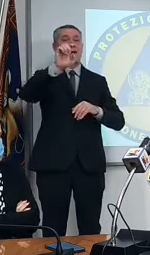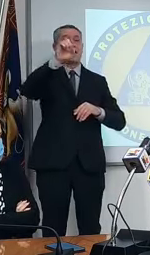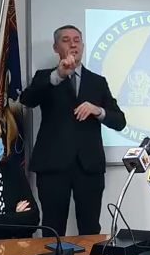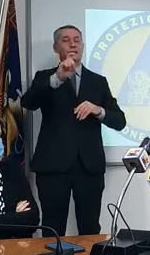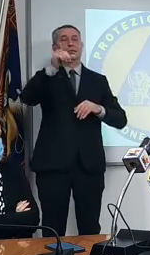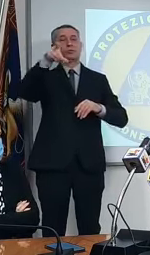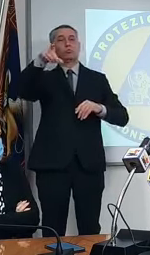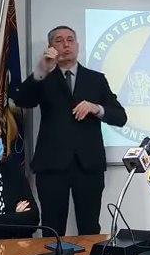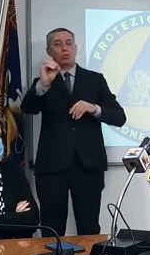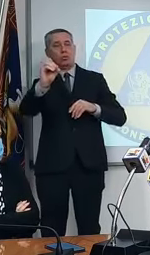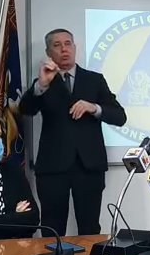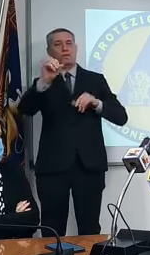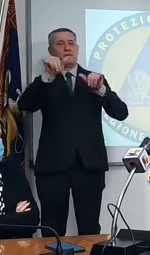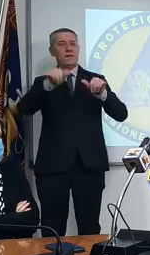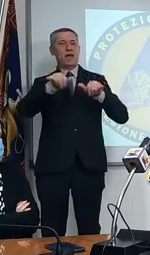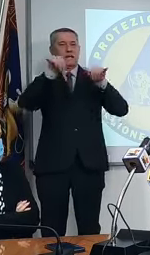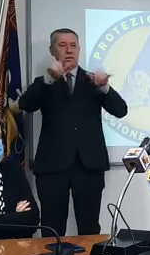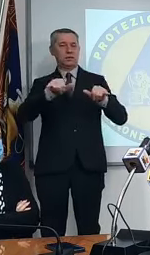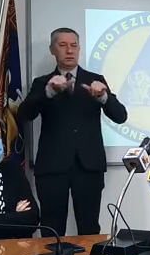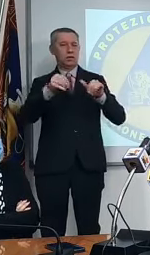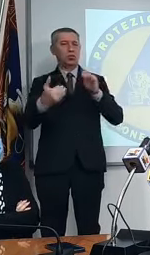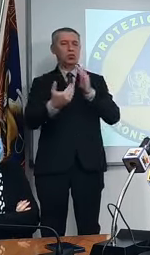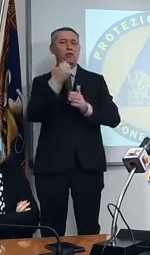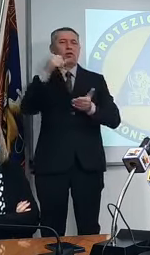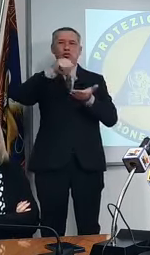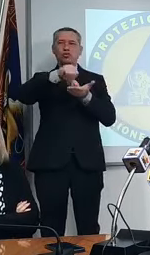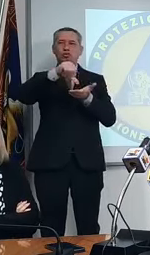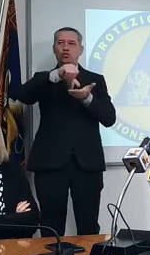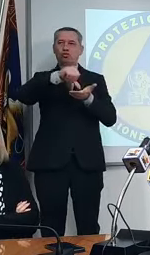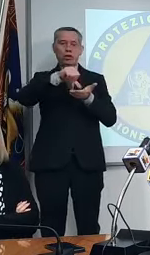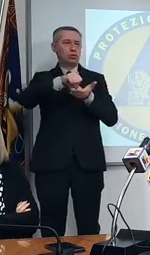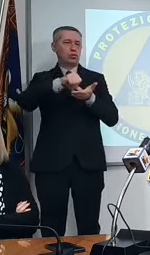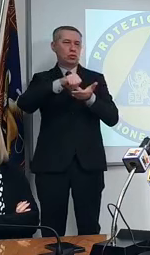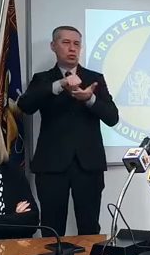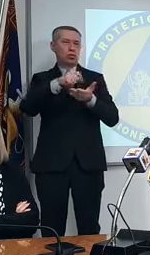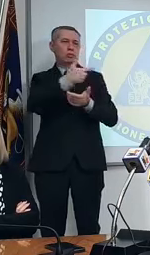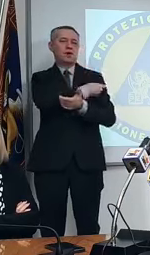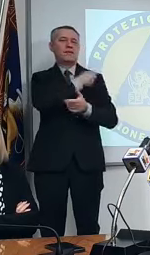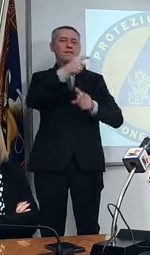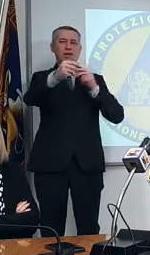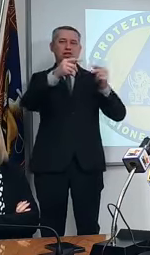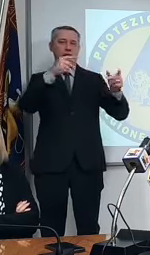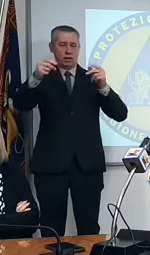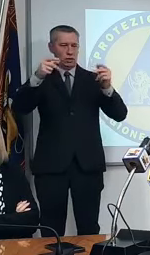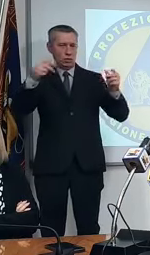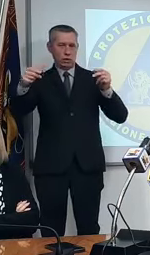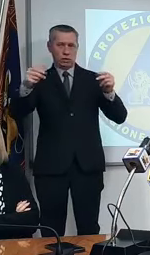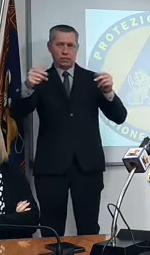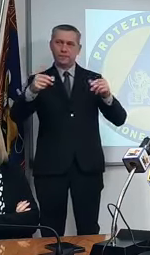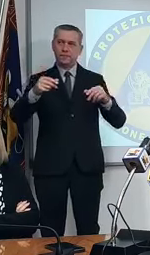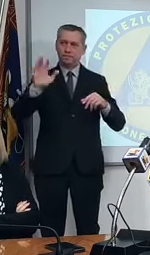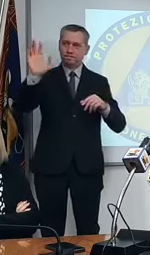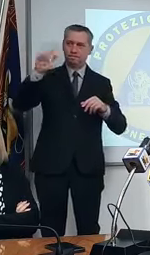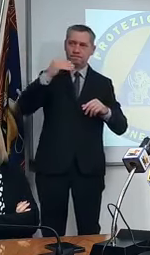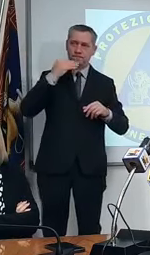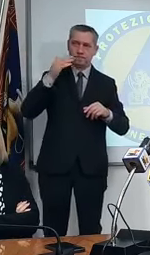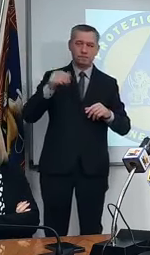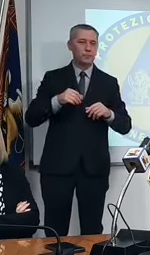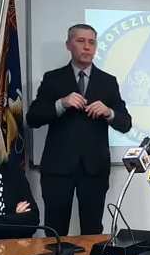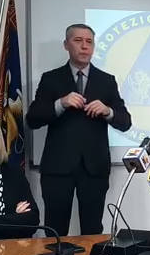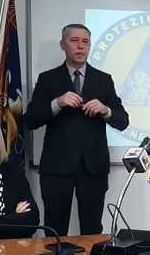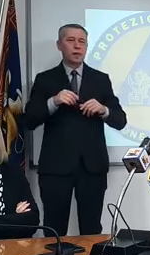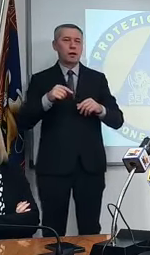apre il nuovo centro vaccinazioni, abbiamo, ciao Marco, e abbiamo dato, grazie, e abbiamo dato